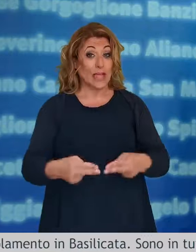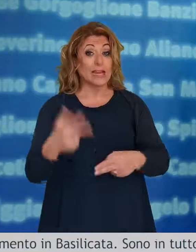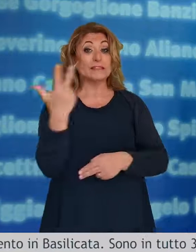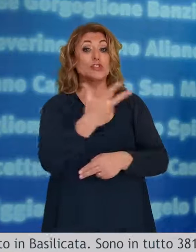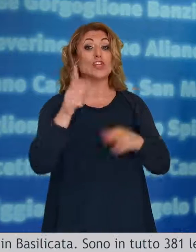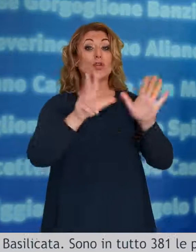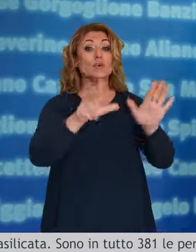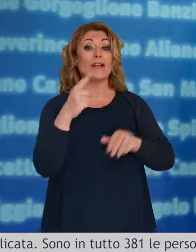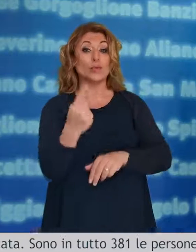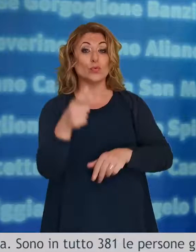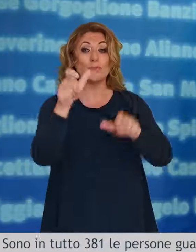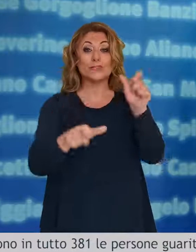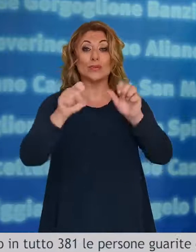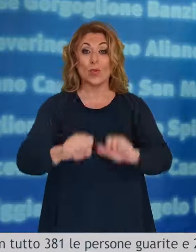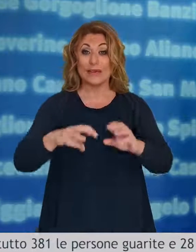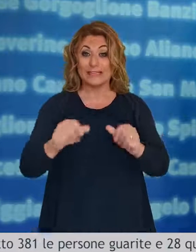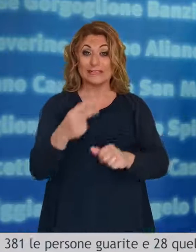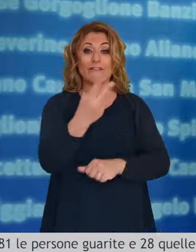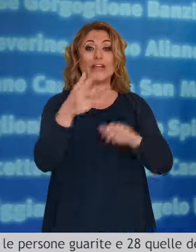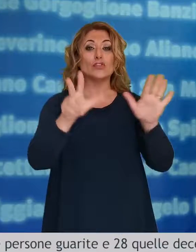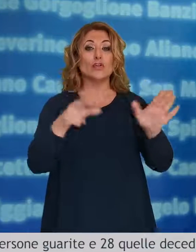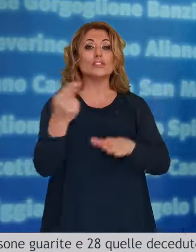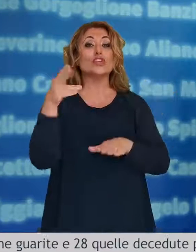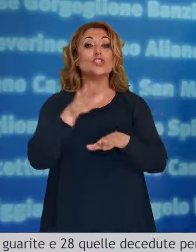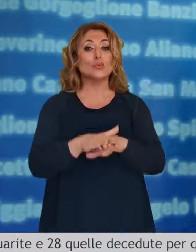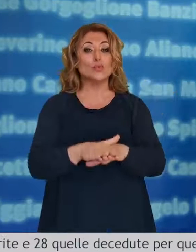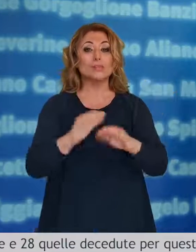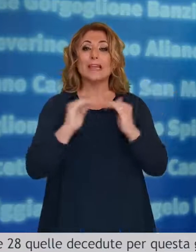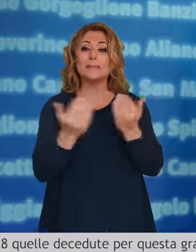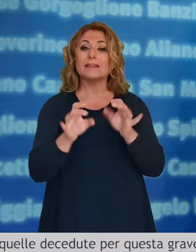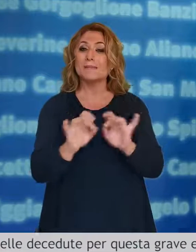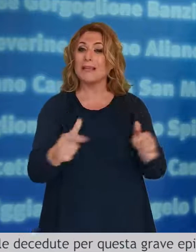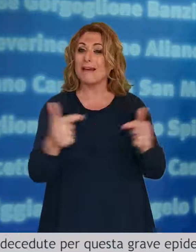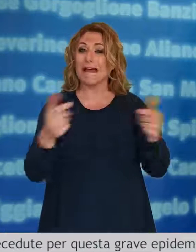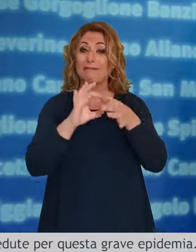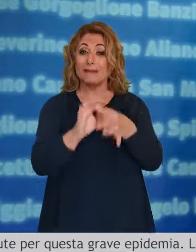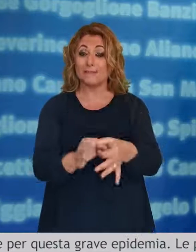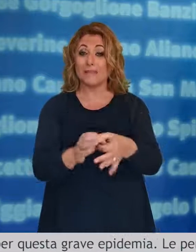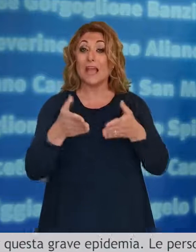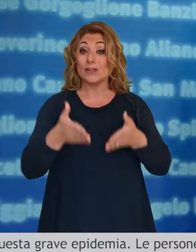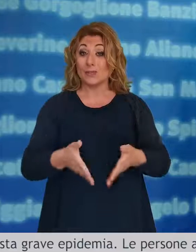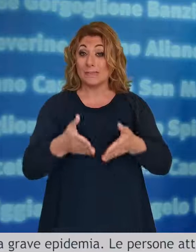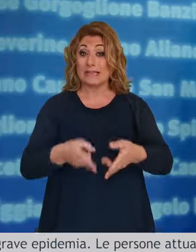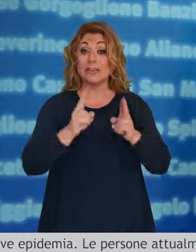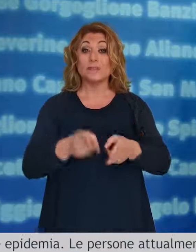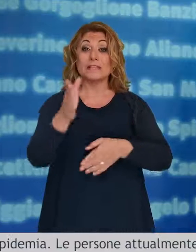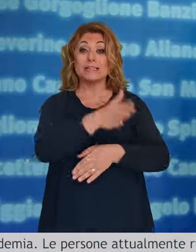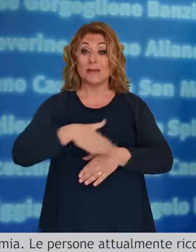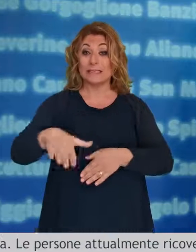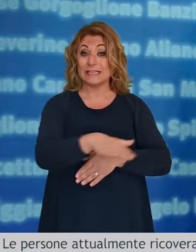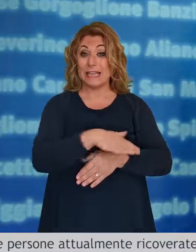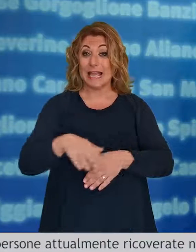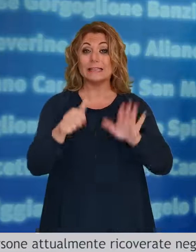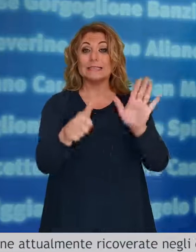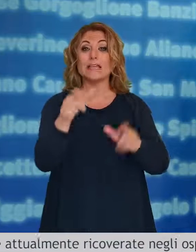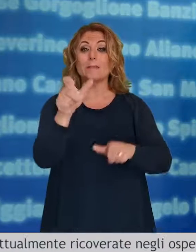tutto 381 le persone guarite e 28 quelle decedute per questa grave epidemia. Le persone attualmente ricoverate